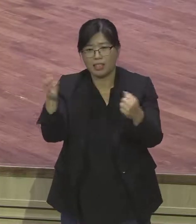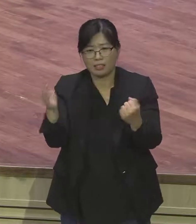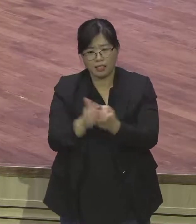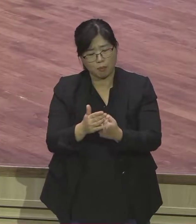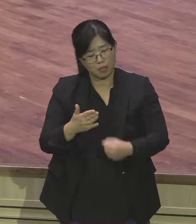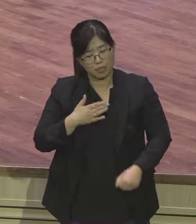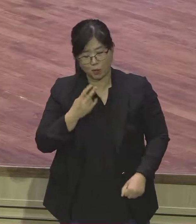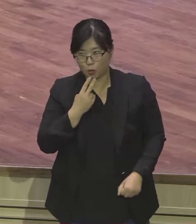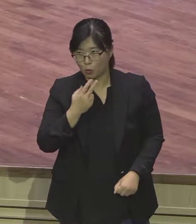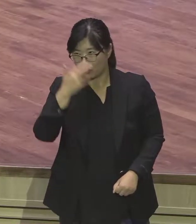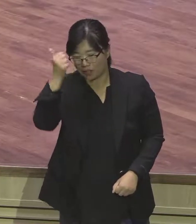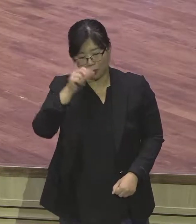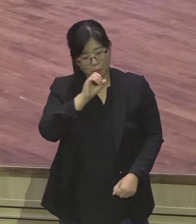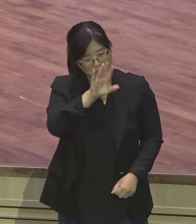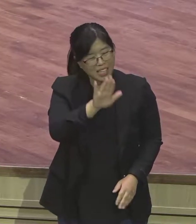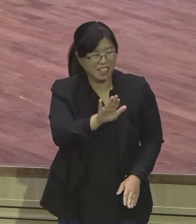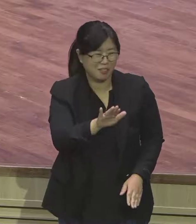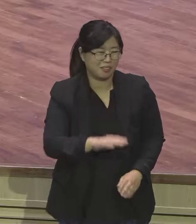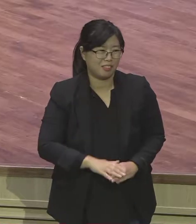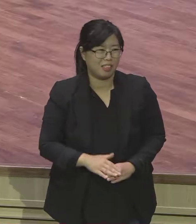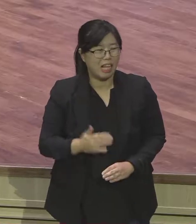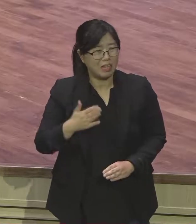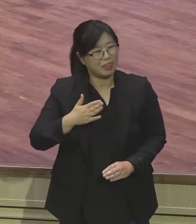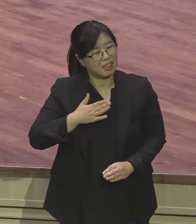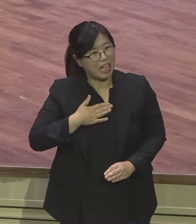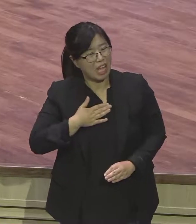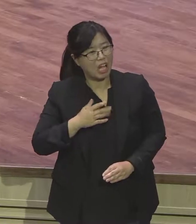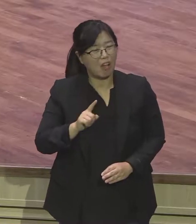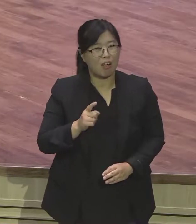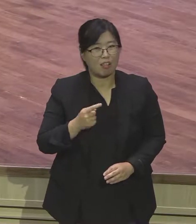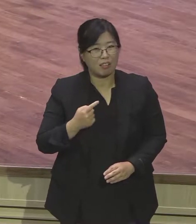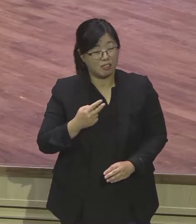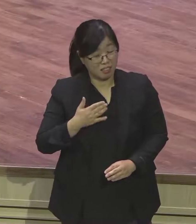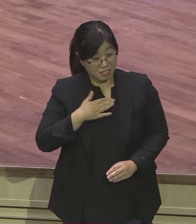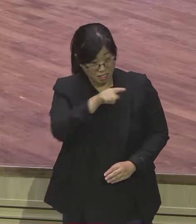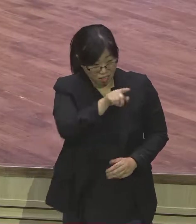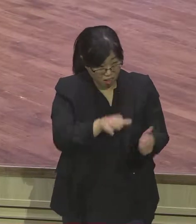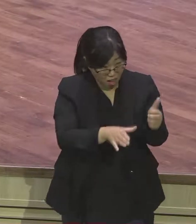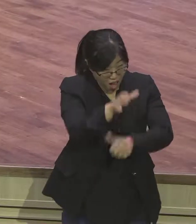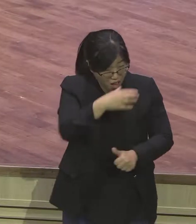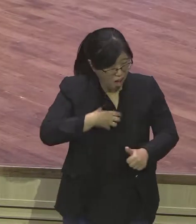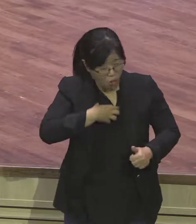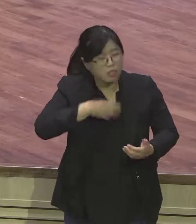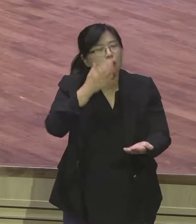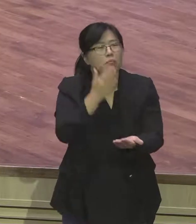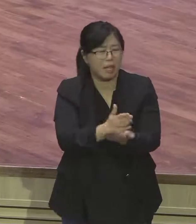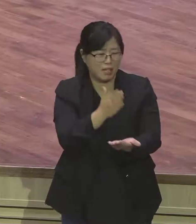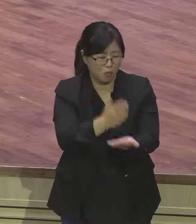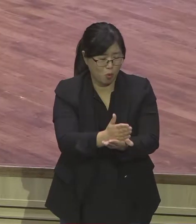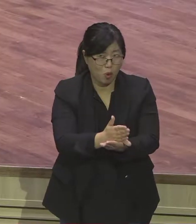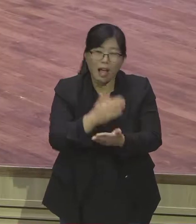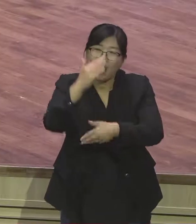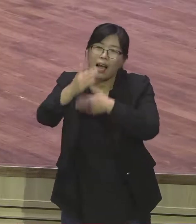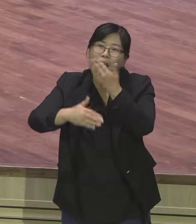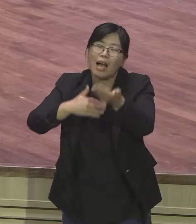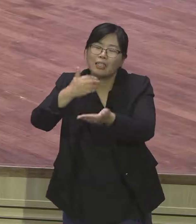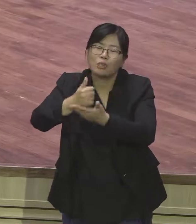좋겠다라는 의미에요 후손들을 때리고 이제는 은약전달하면 살자 지금 교회적으로 생명사례는 열망이라는